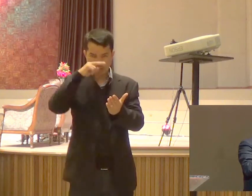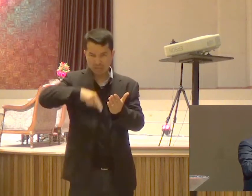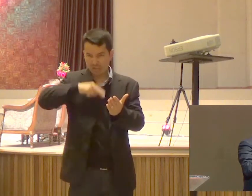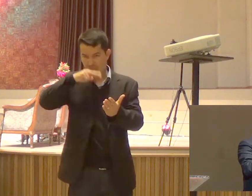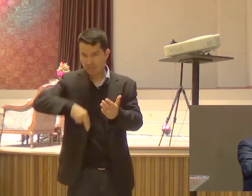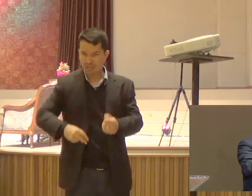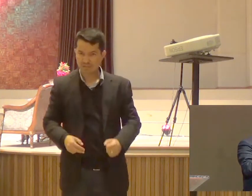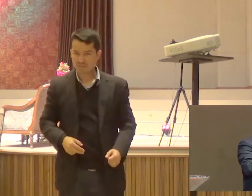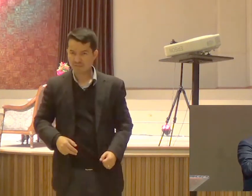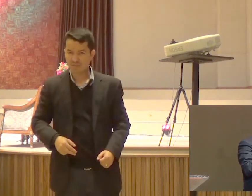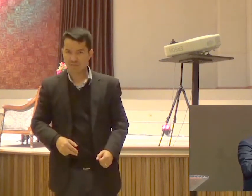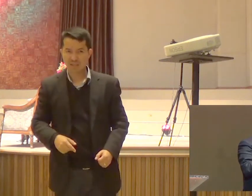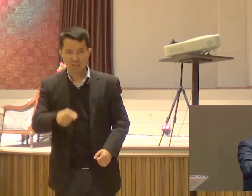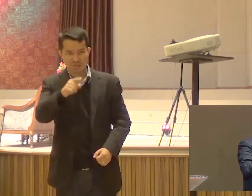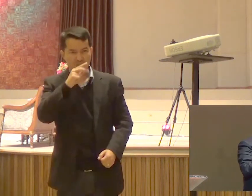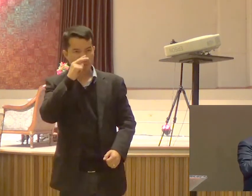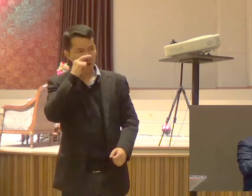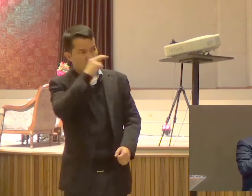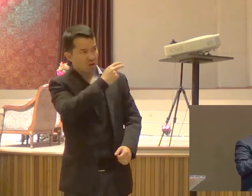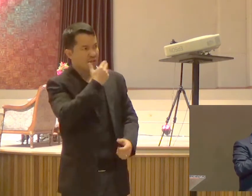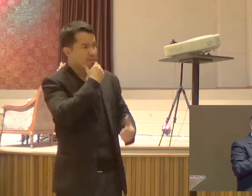Você olha com o seu marido Você ora com a sua esposa